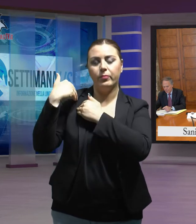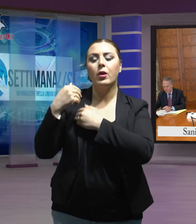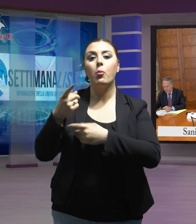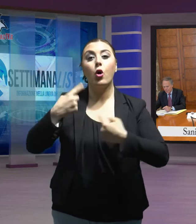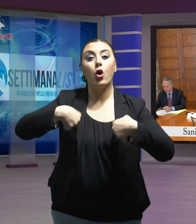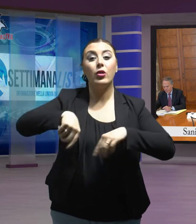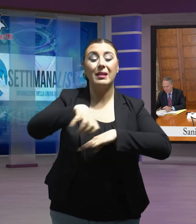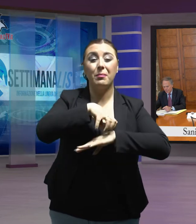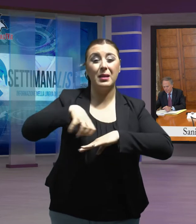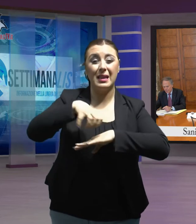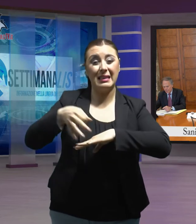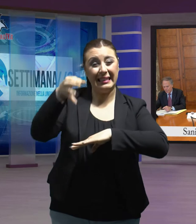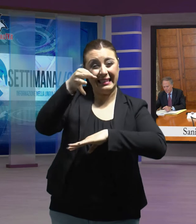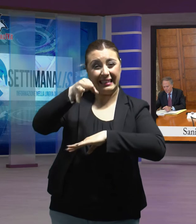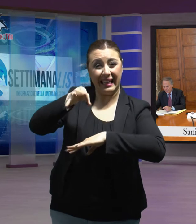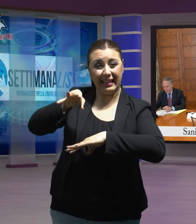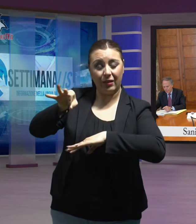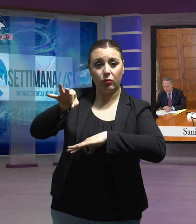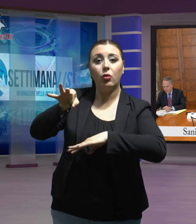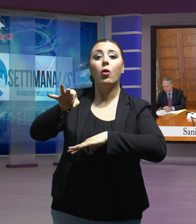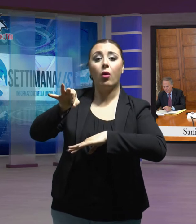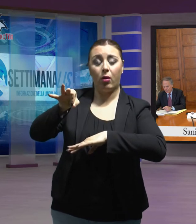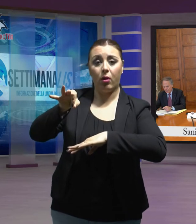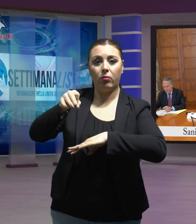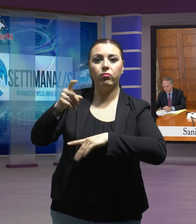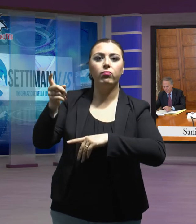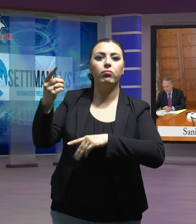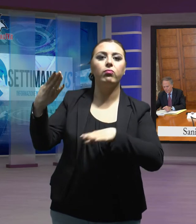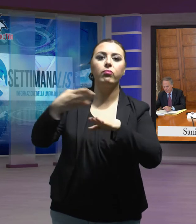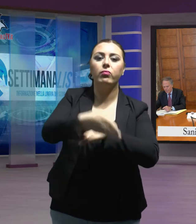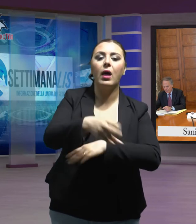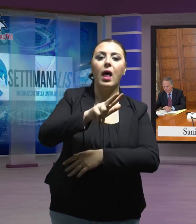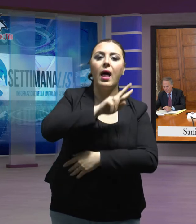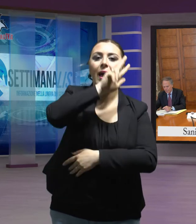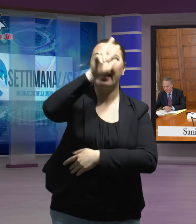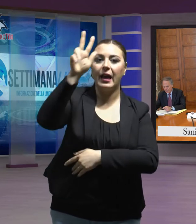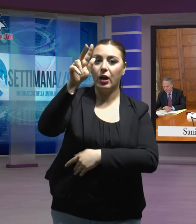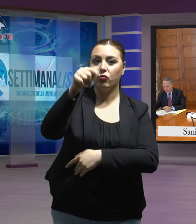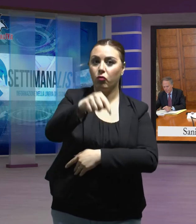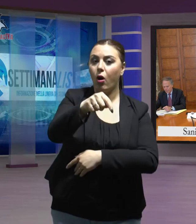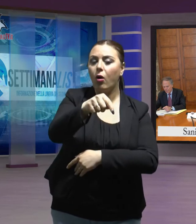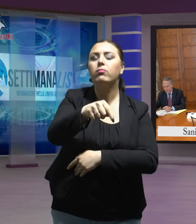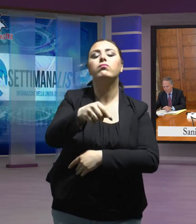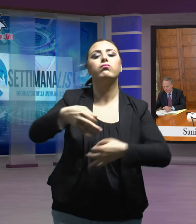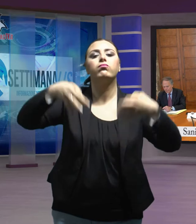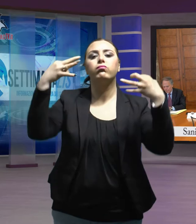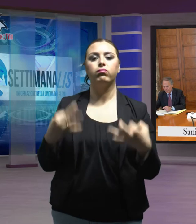straordinario che si è tenuto a Reggio Calabria ha determinato che la